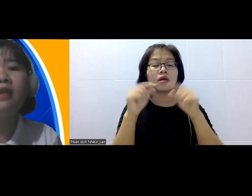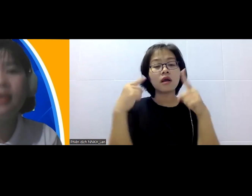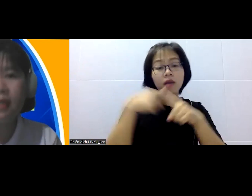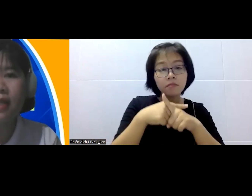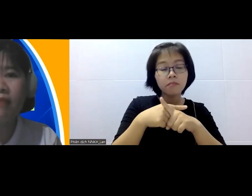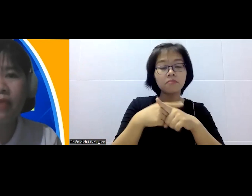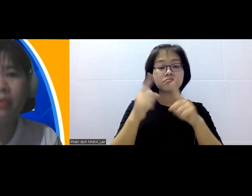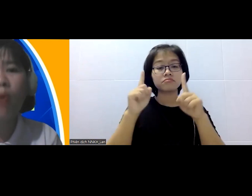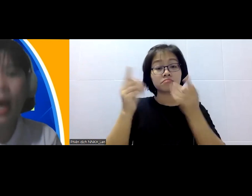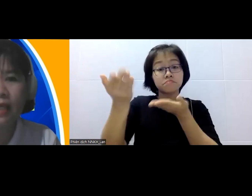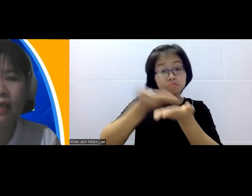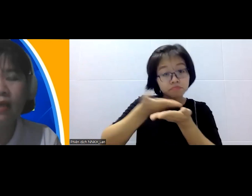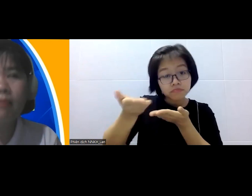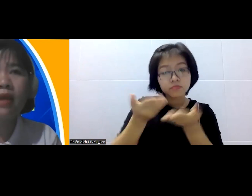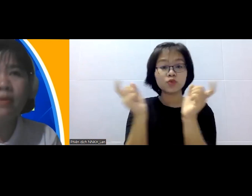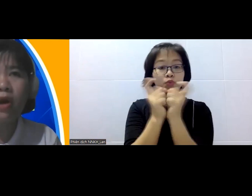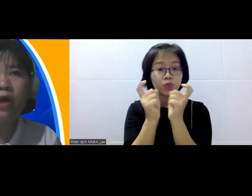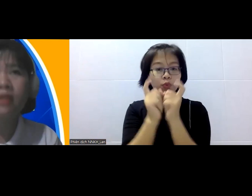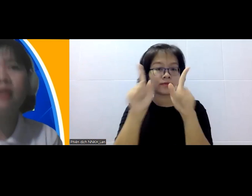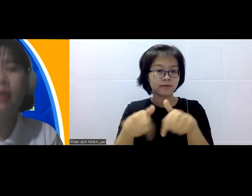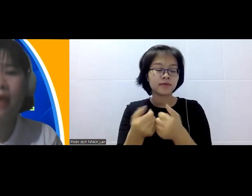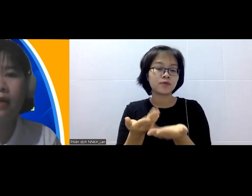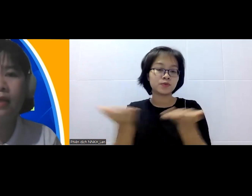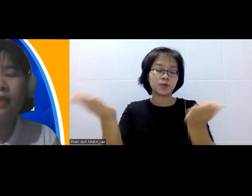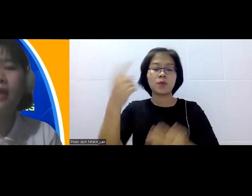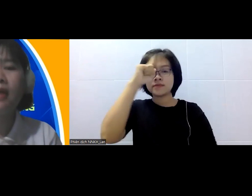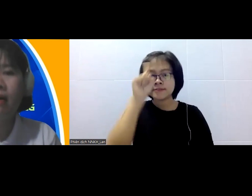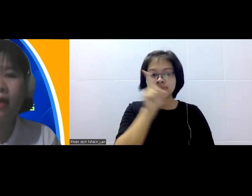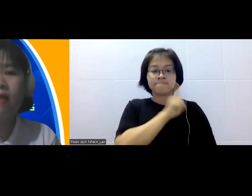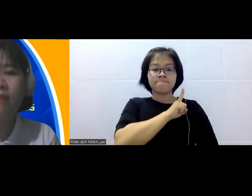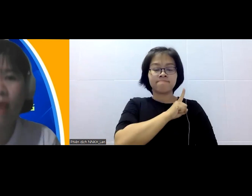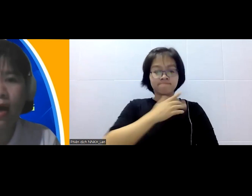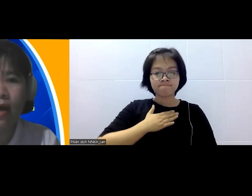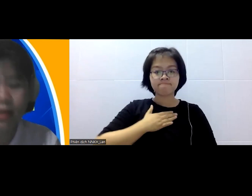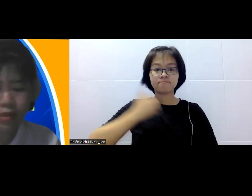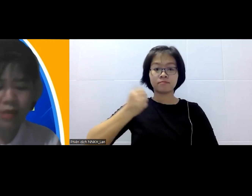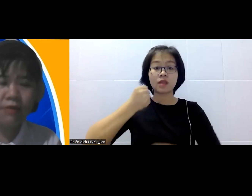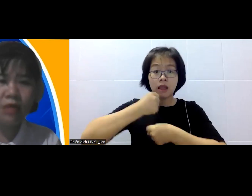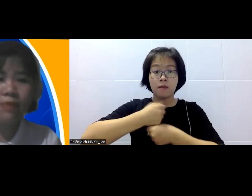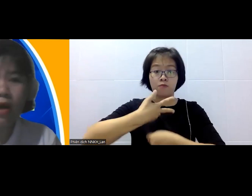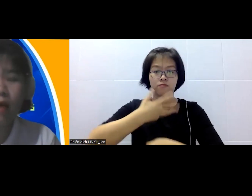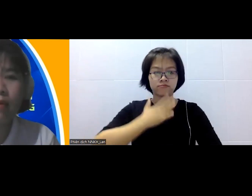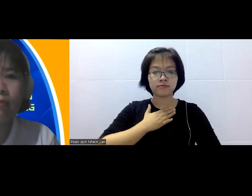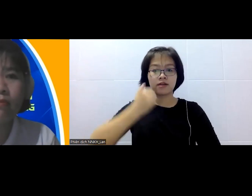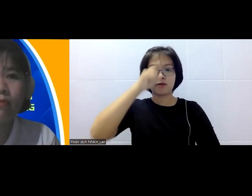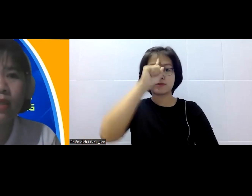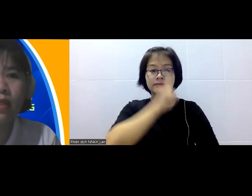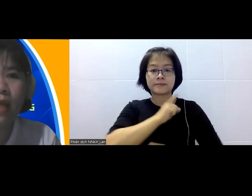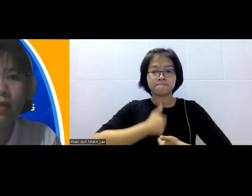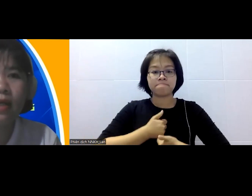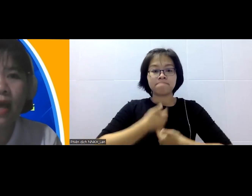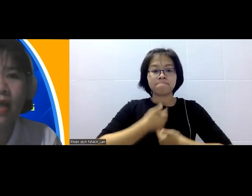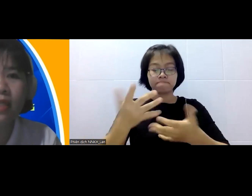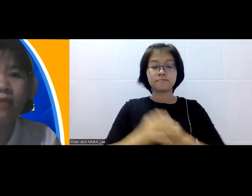với những cái thành viên bên ngoài mà giúp cho họ tự tin hơn tự hào hơn công việc của họ và giúp cho họ có